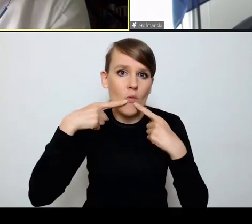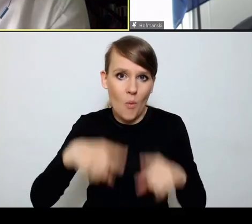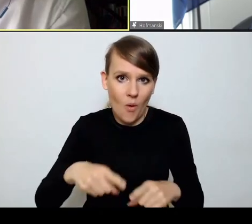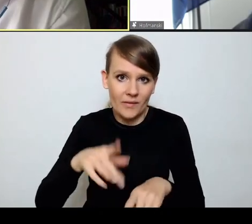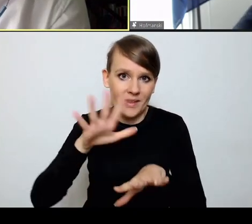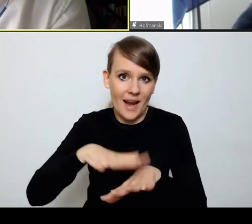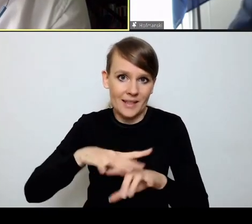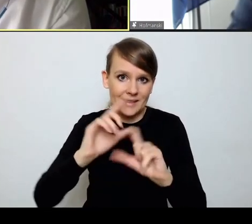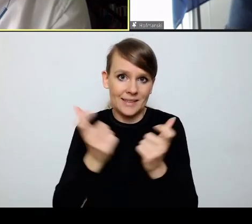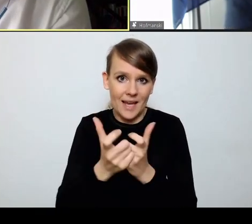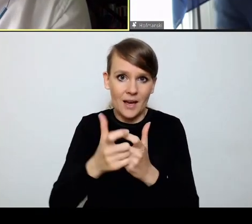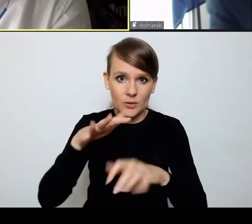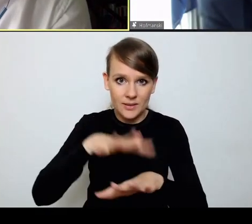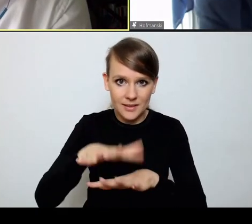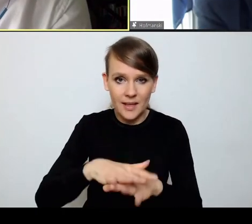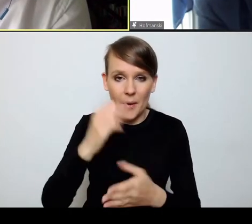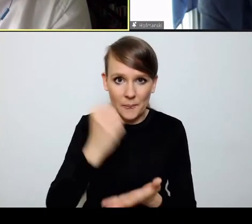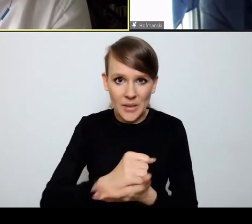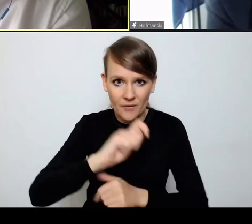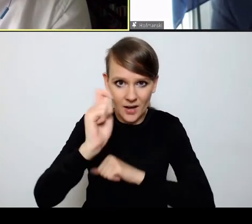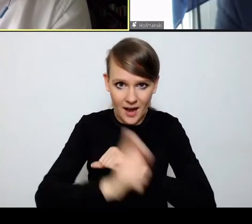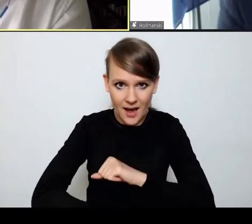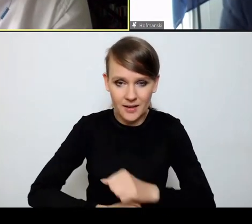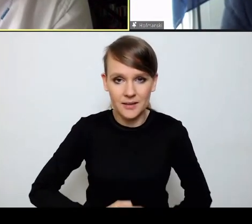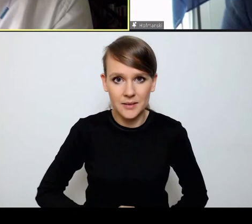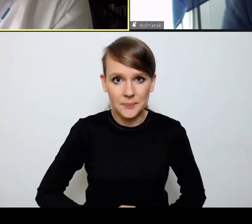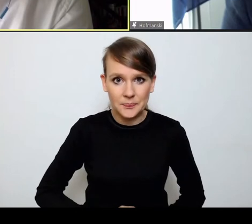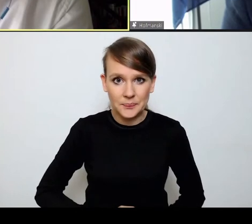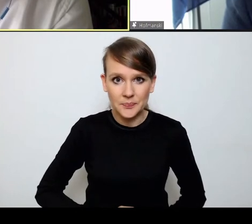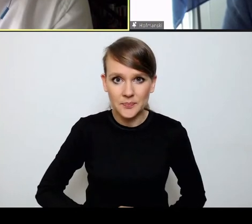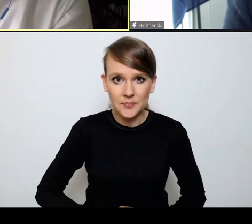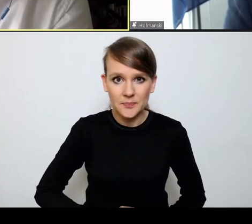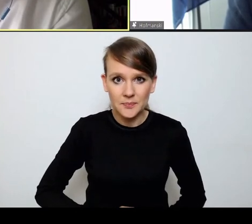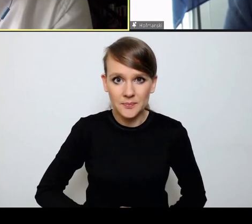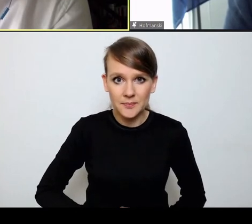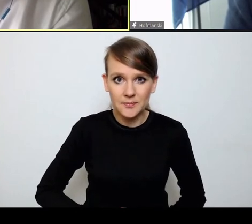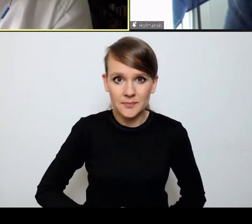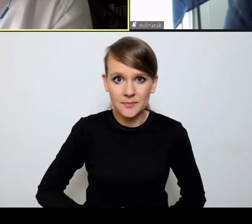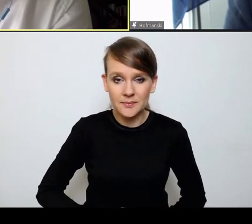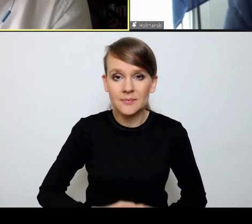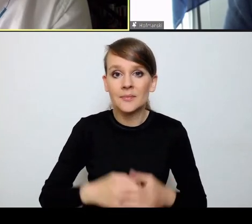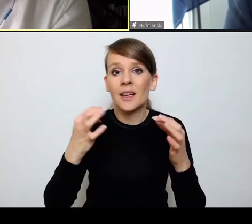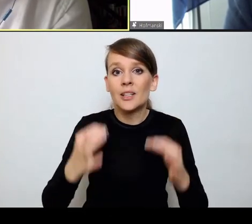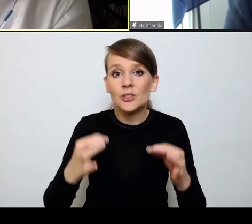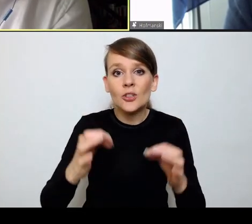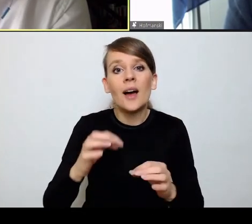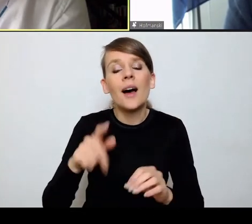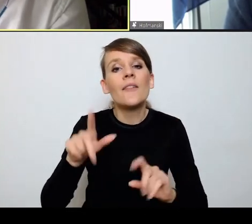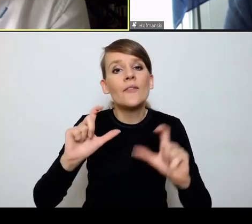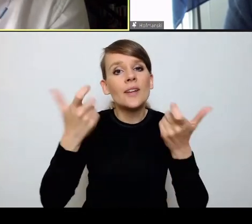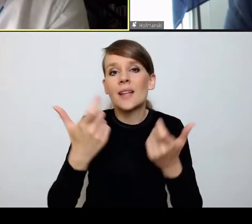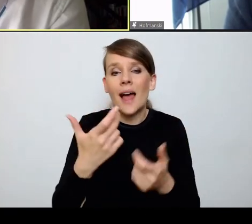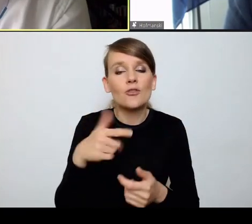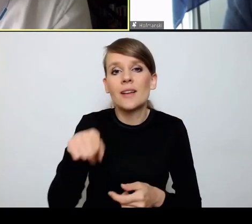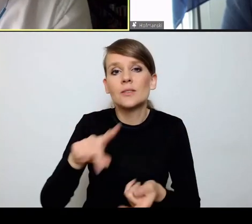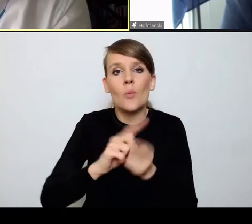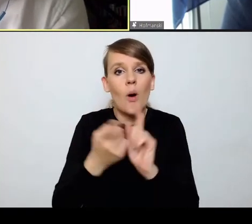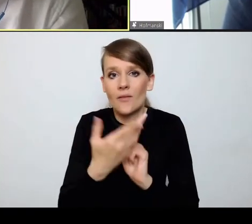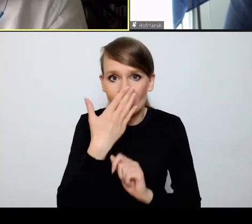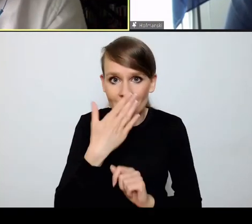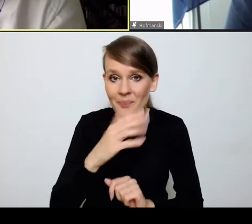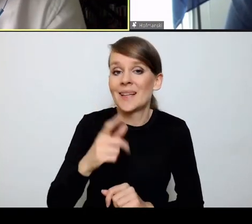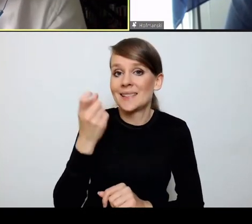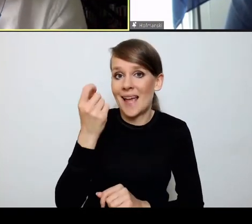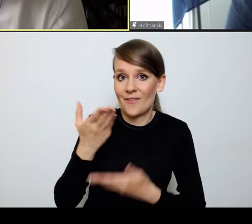cały system prawa karnego. Drodzy Państwo, scenariusz dzisiejszego wydarzenia jest następujące, za chwilę oddam głos panu